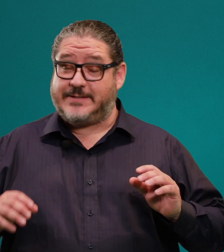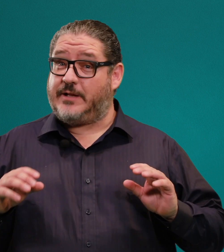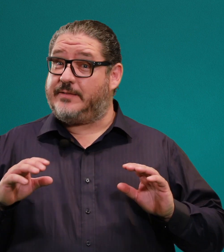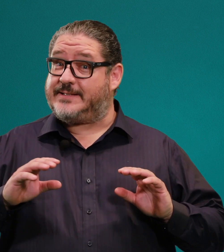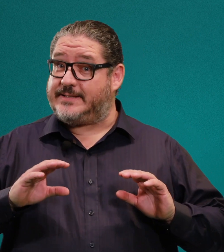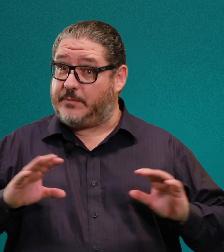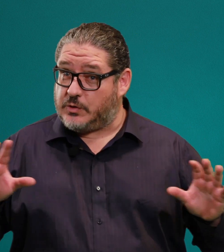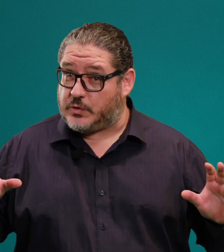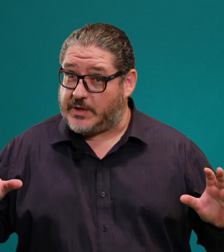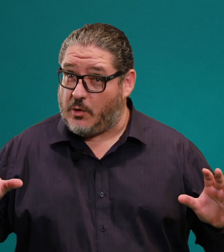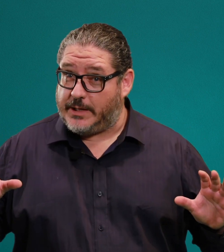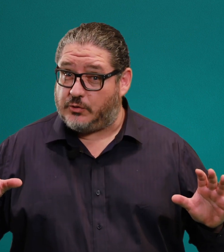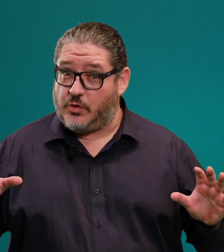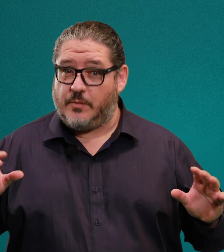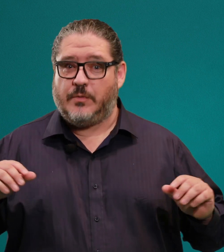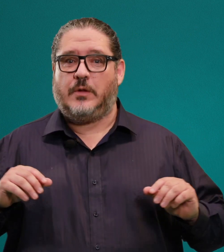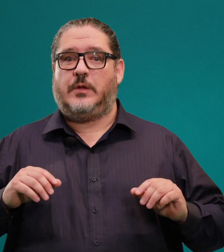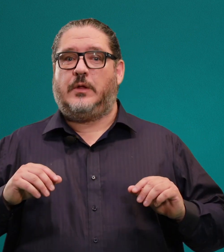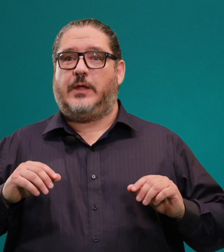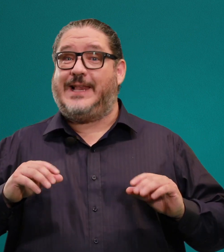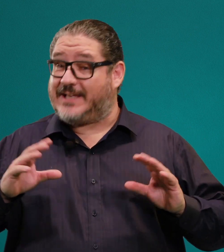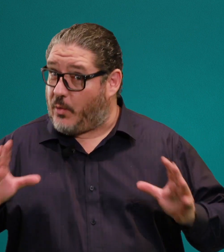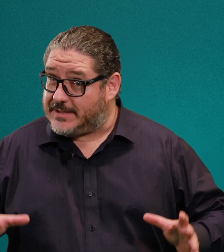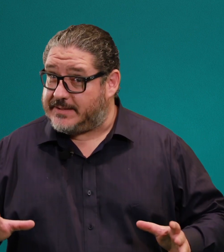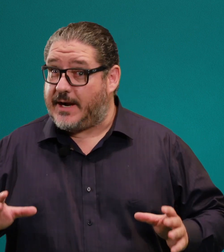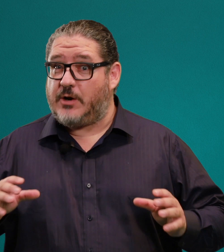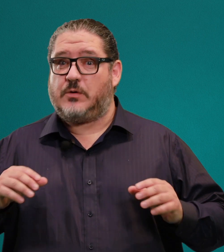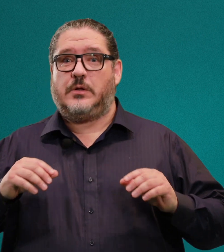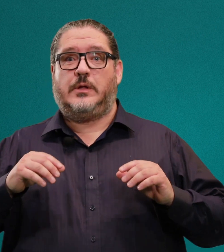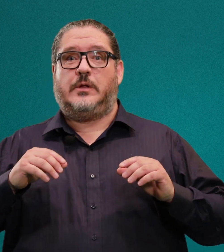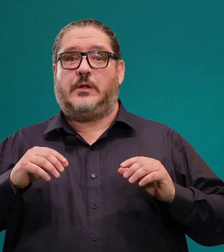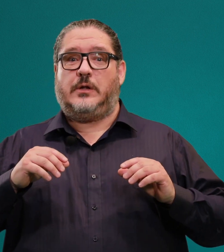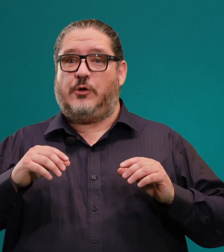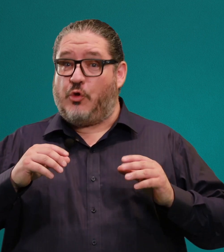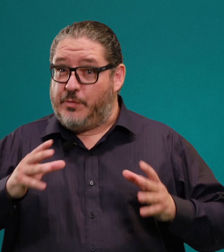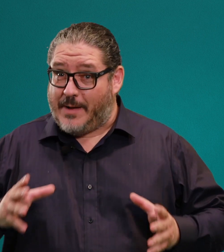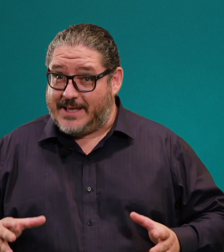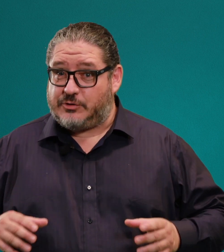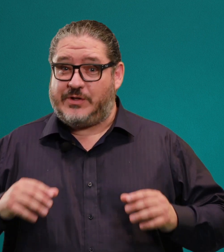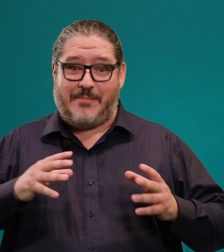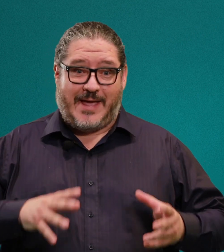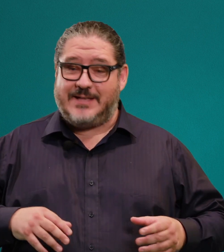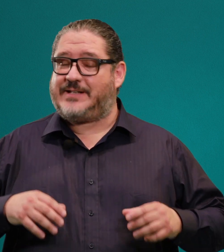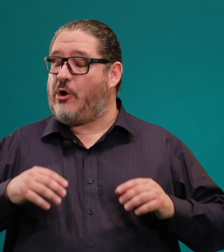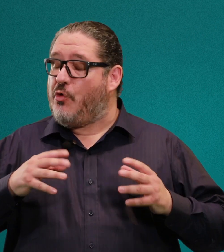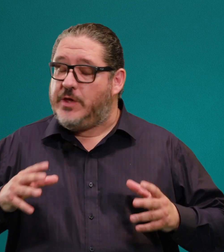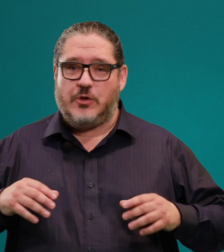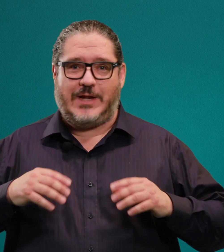hacer distanciamiento social obligatorio, y las escuelas se cerraron, los maestros y las maestras, los niños y